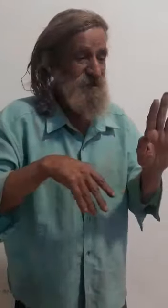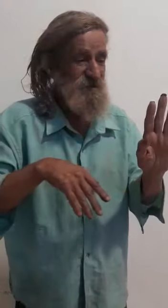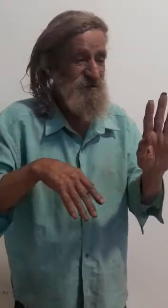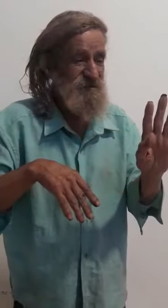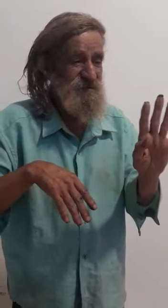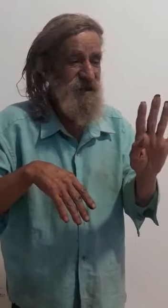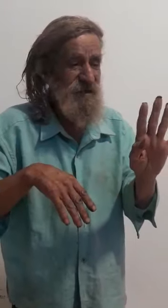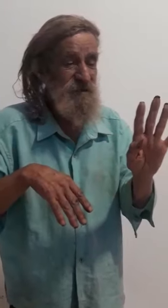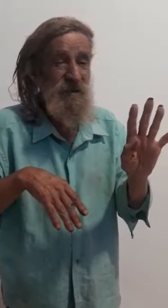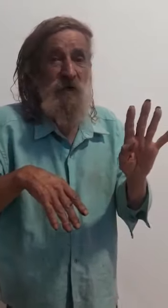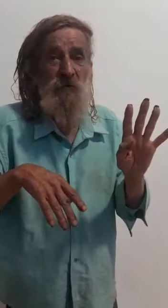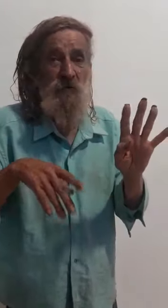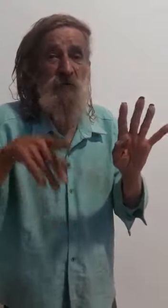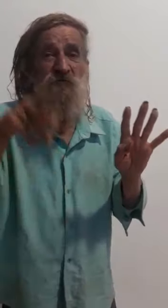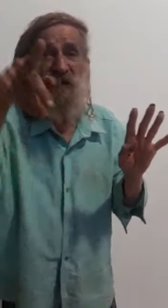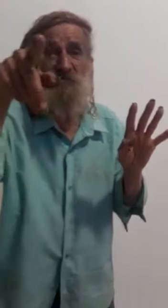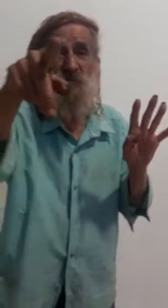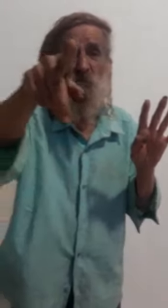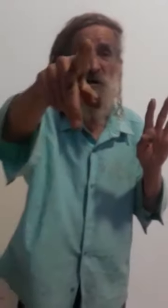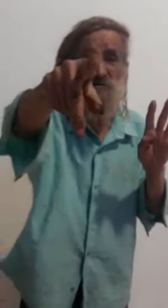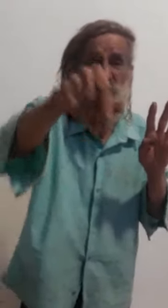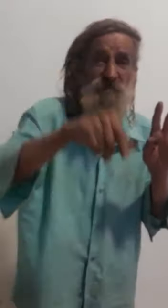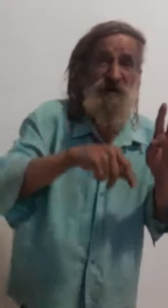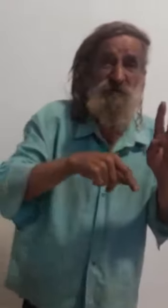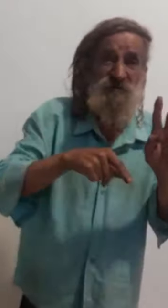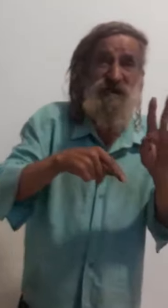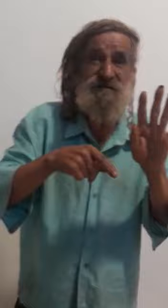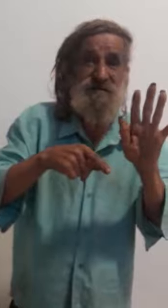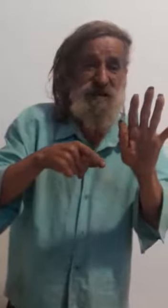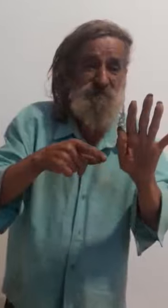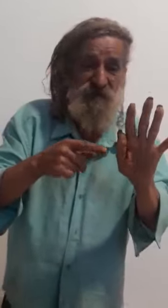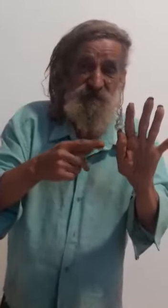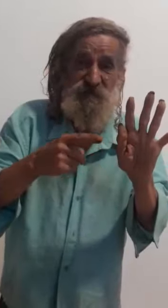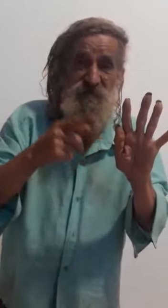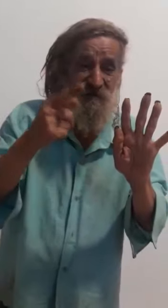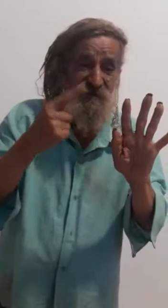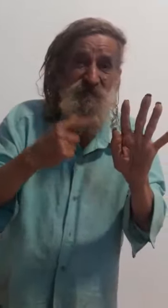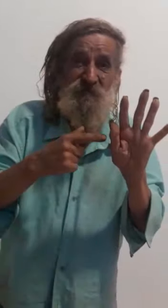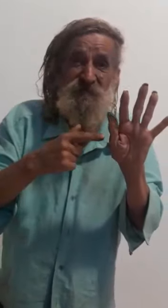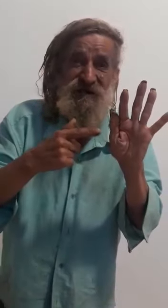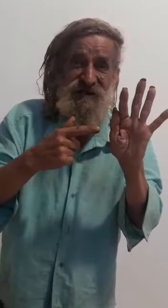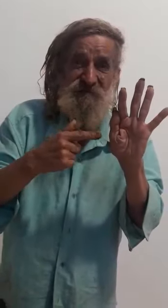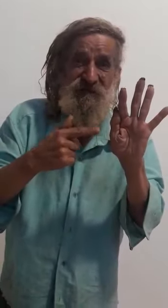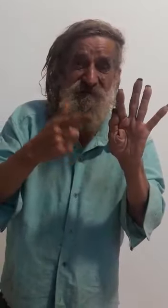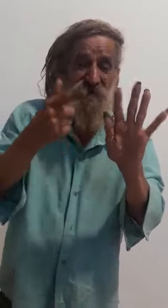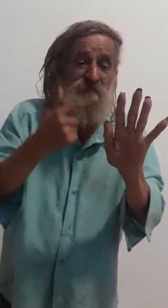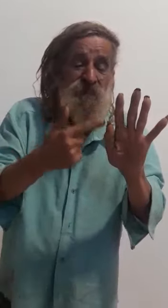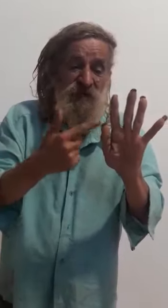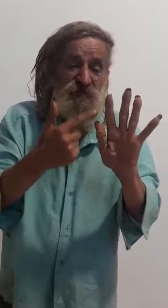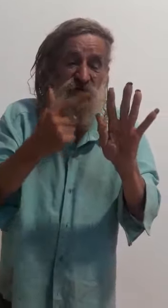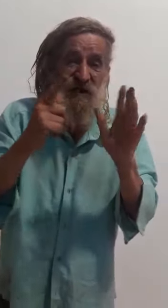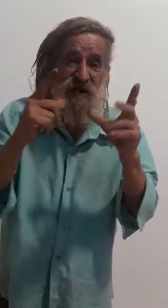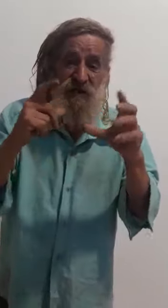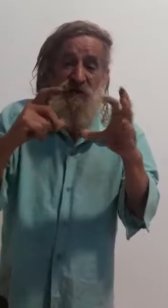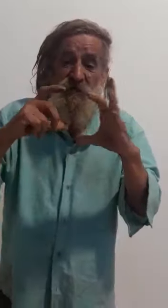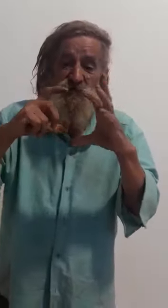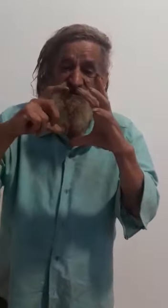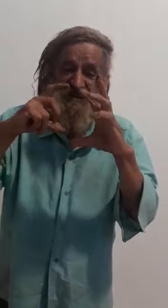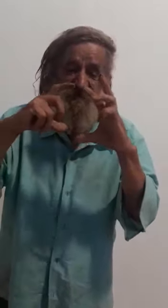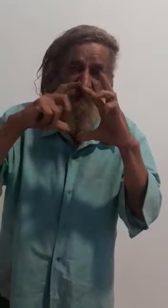eletricidade o Paulo, o Ângelo Maronese também, viu, o químico o Dinamo